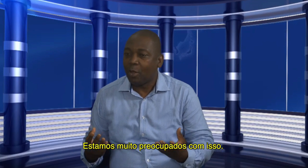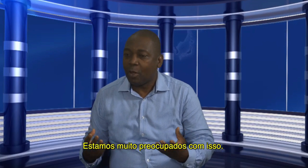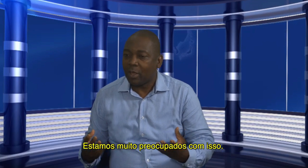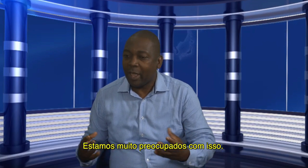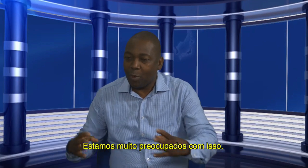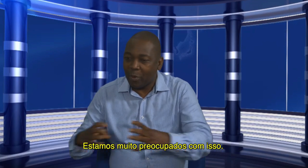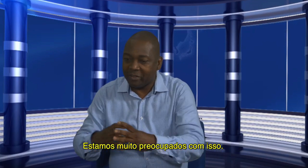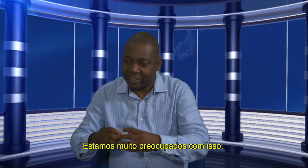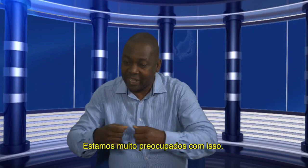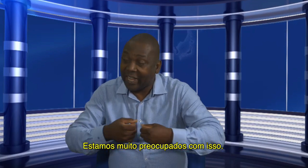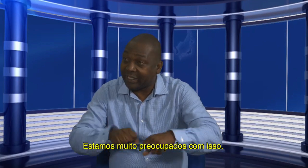realmente.